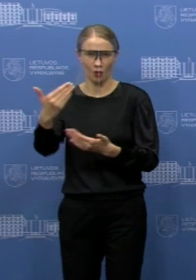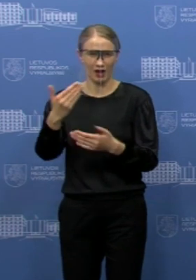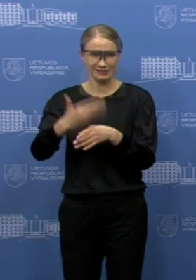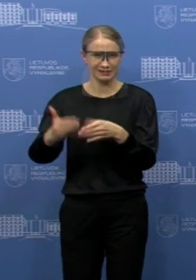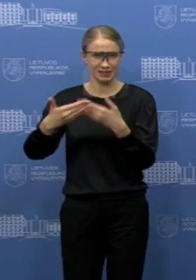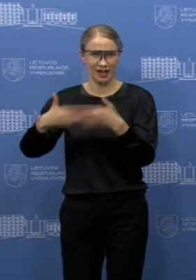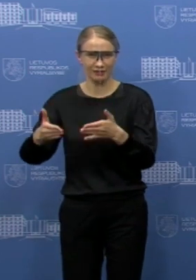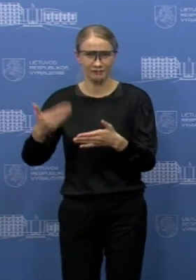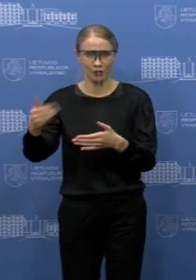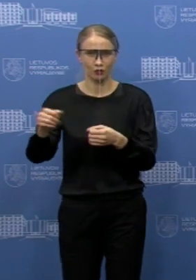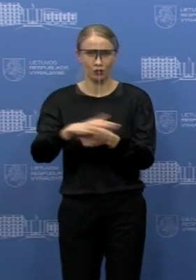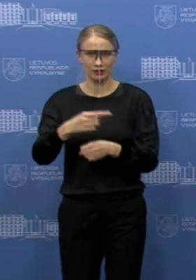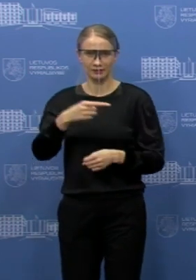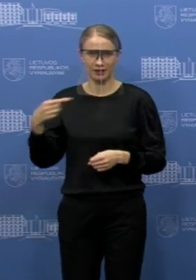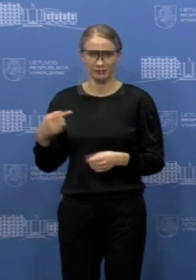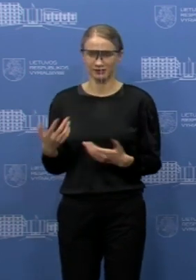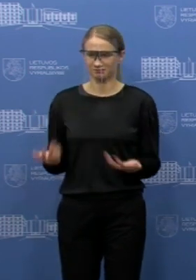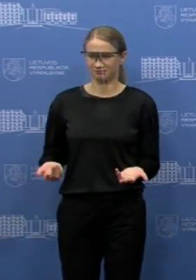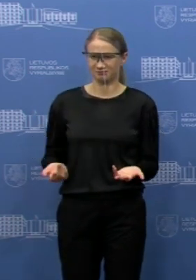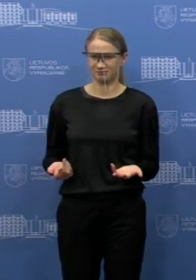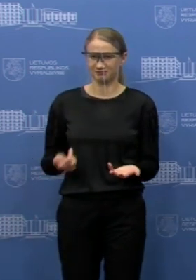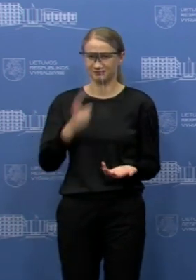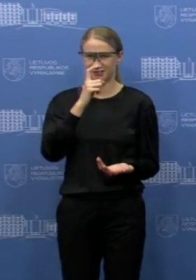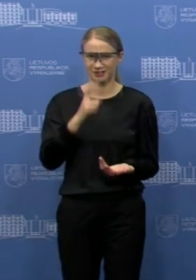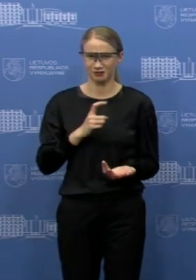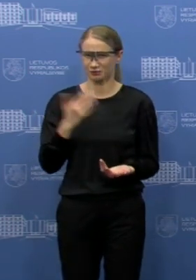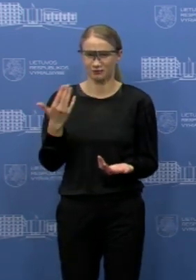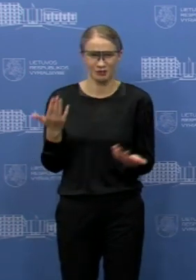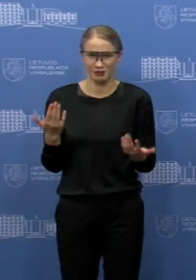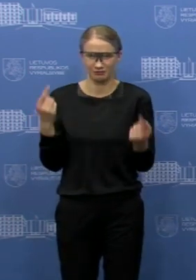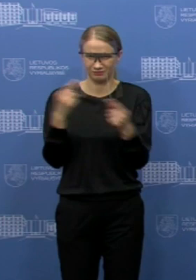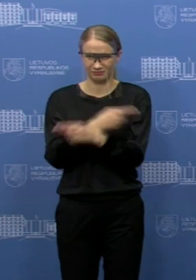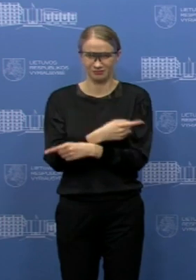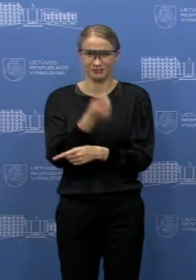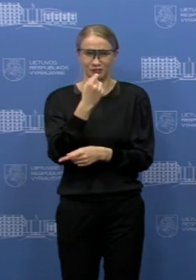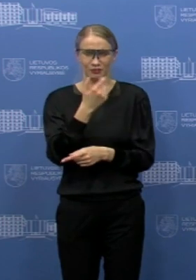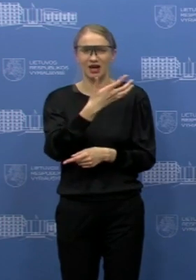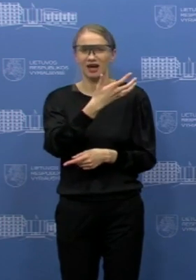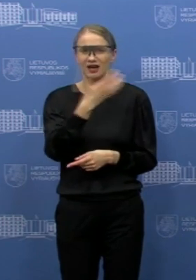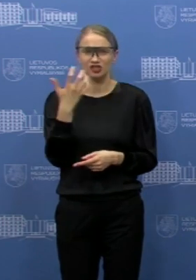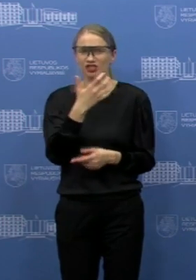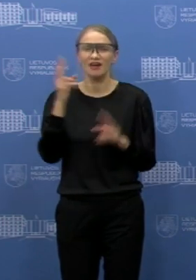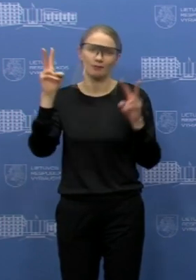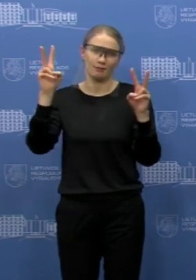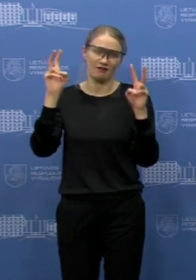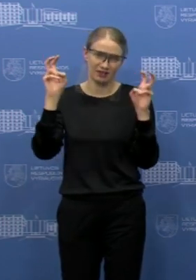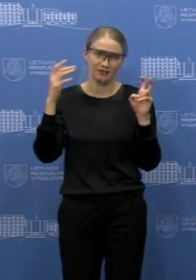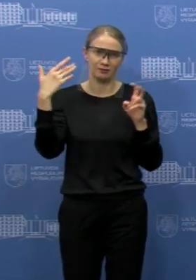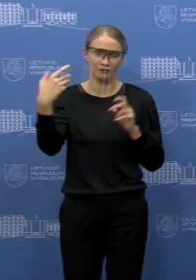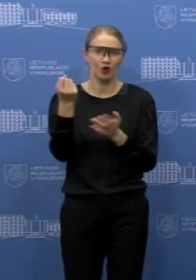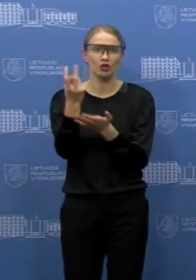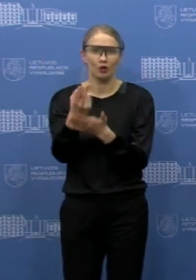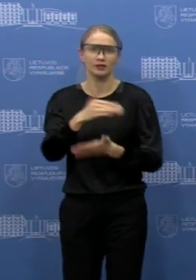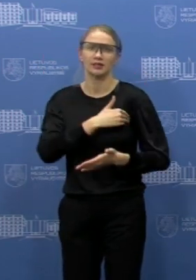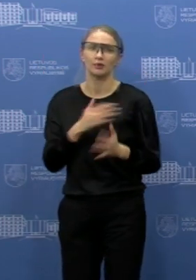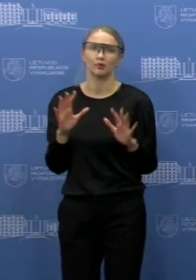neigiamą covidą testą, tikrai aš nesuprantu tokios logikos, nes karšiavimo klinikos tam ir buvo sukurtas, kad ten